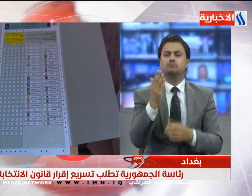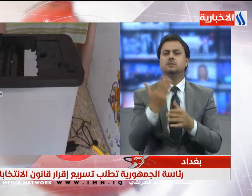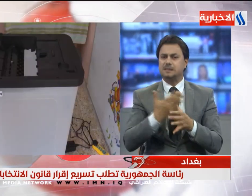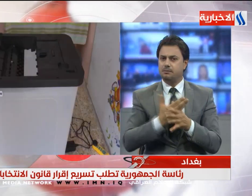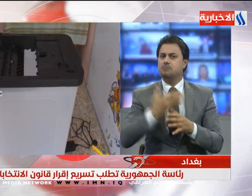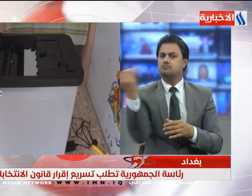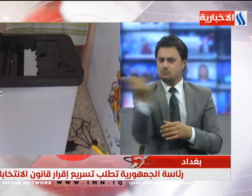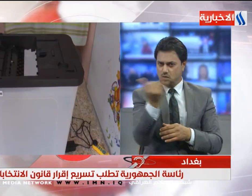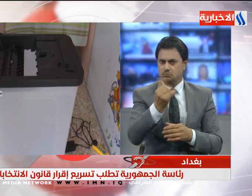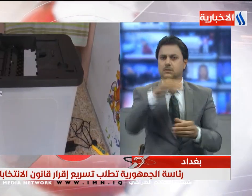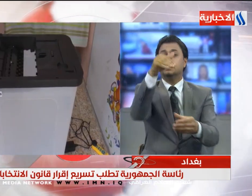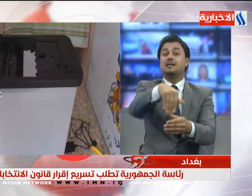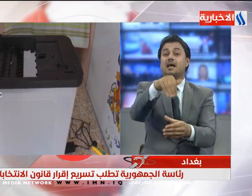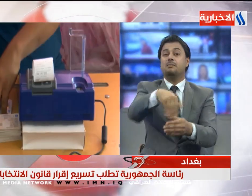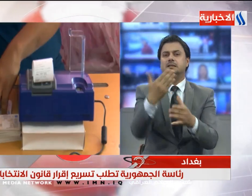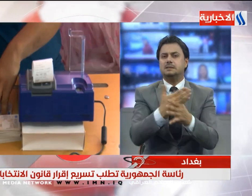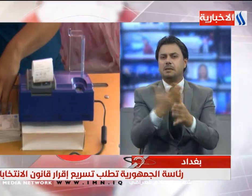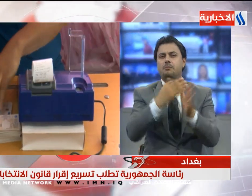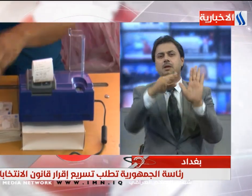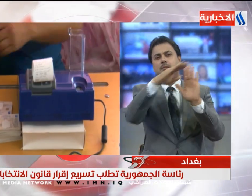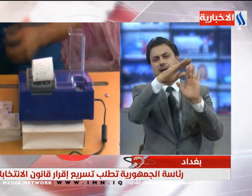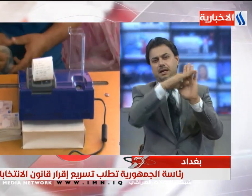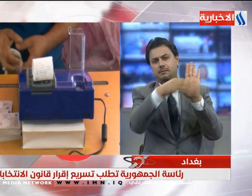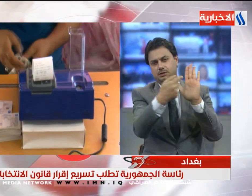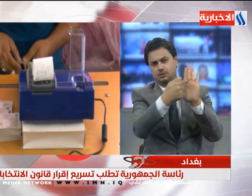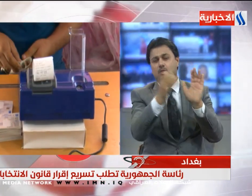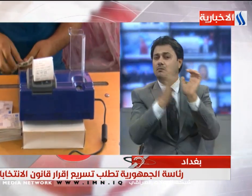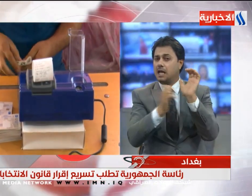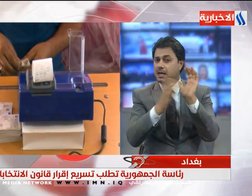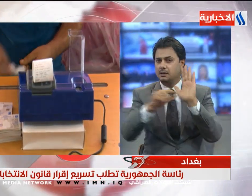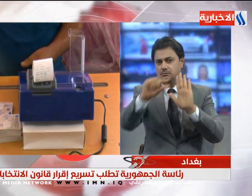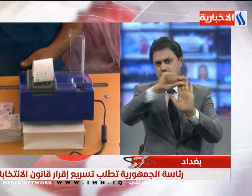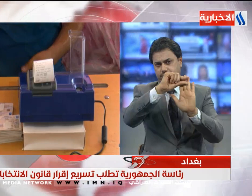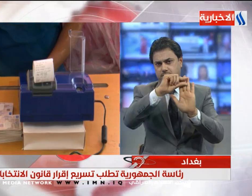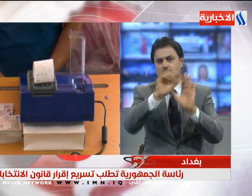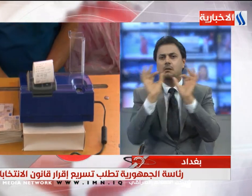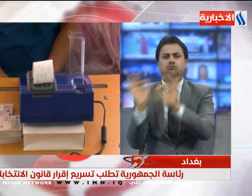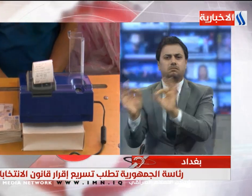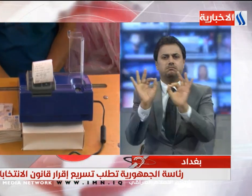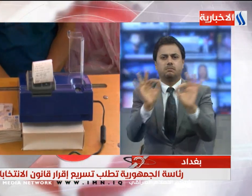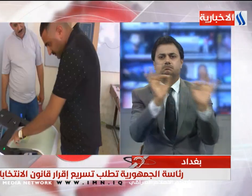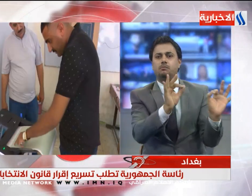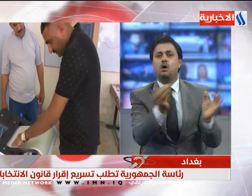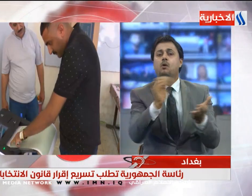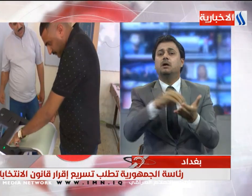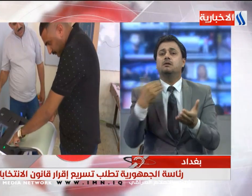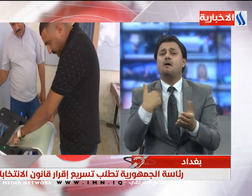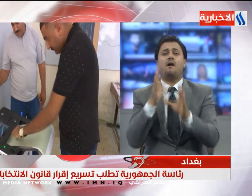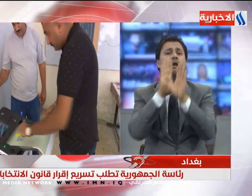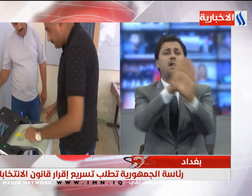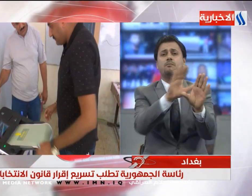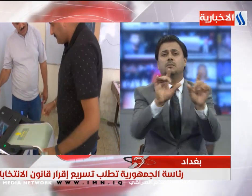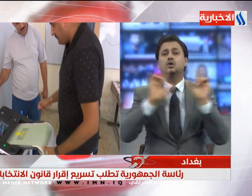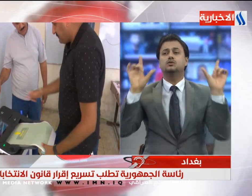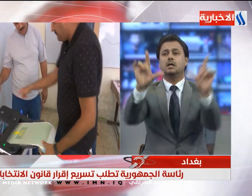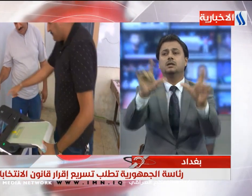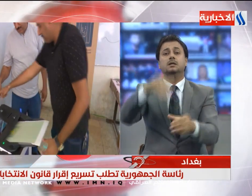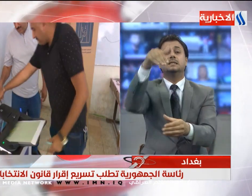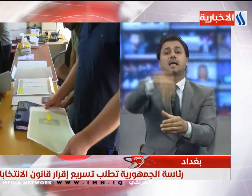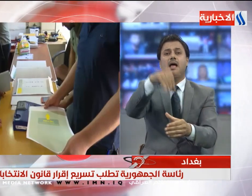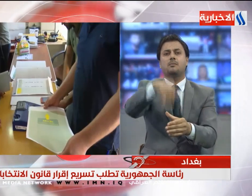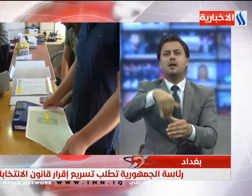إجراء الانتخابات وفق الجداول الزمانية التي حددتها وهي تدعم بكل قوة المفوضية العليا المستقلة